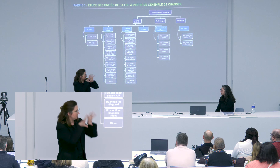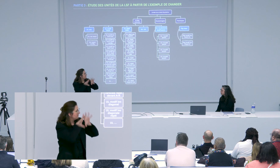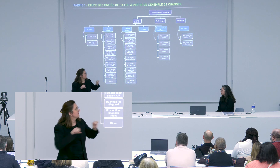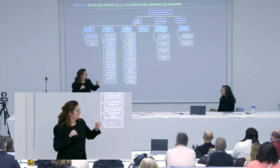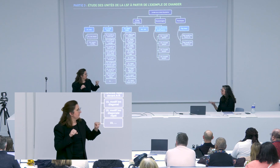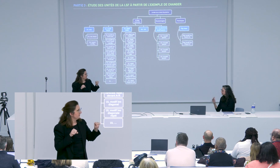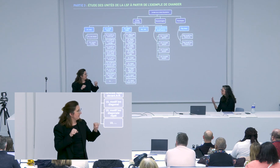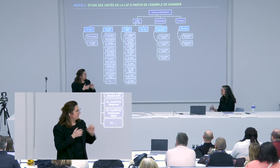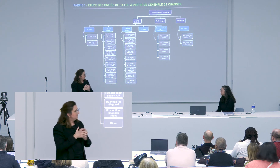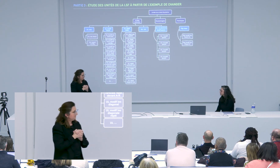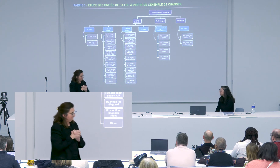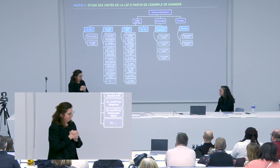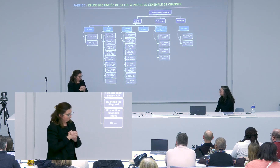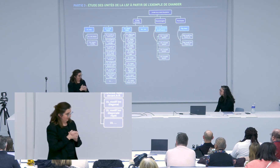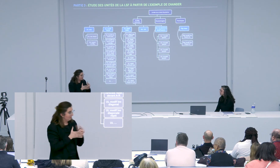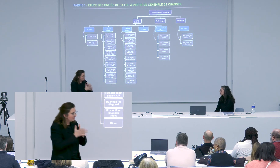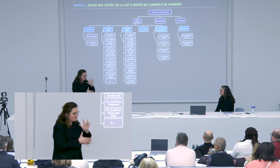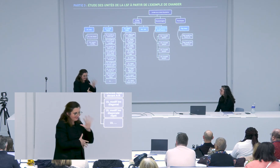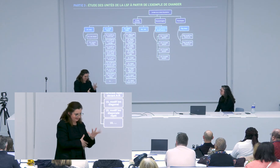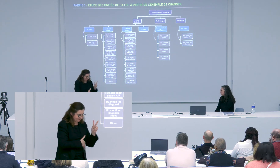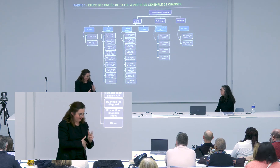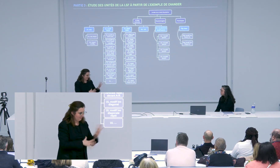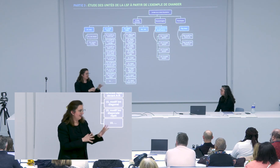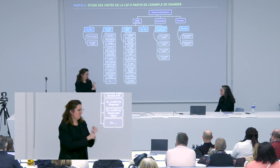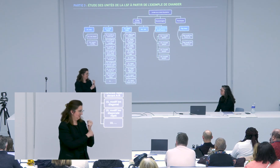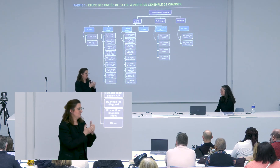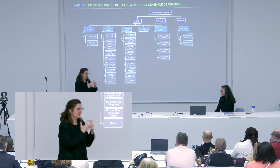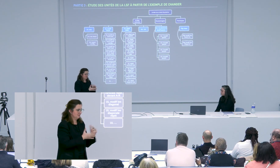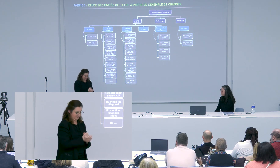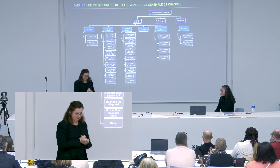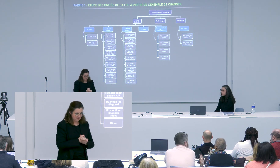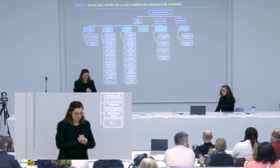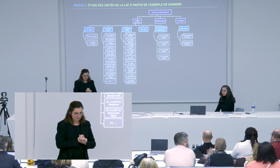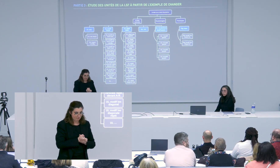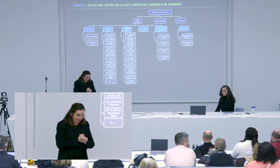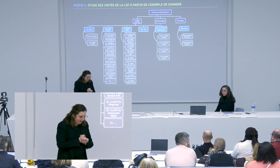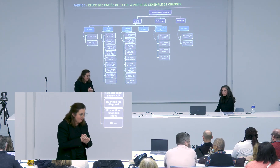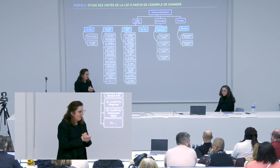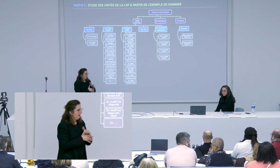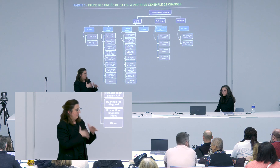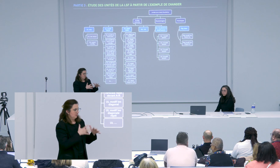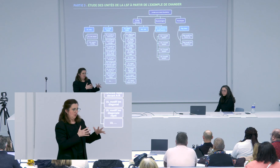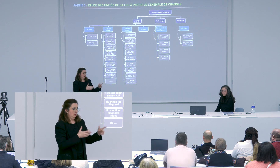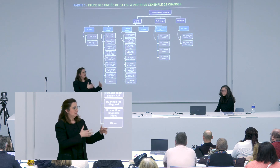quand tu es venu pour faire le diplôme du master donc 2015 effectivement c'est vrai